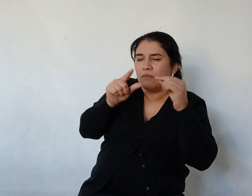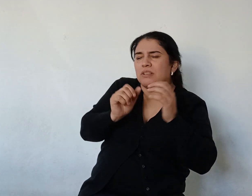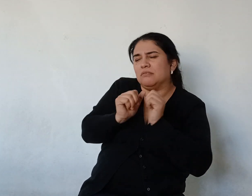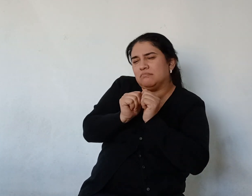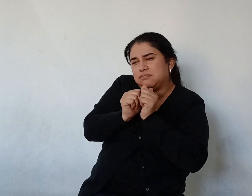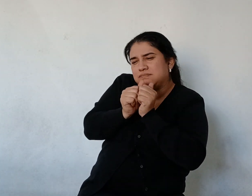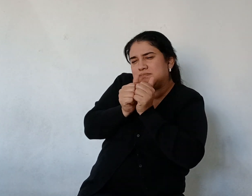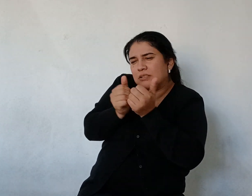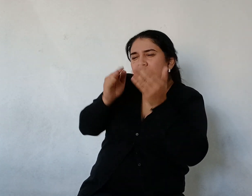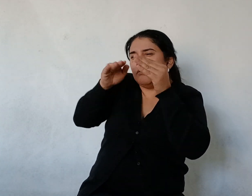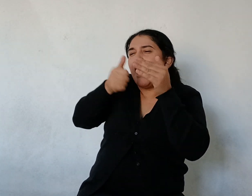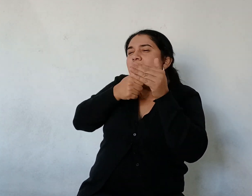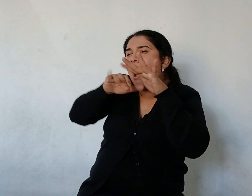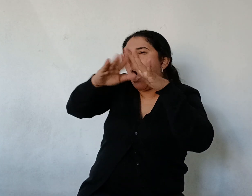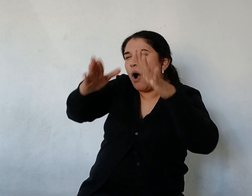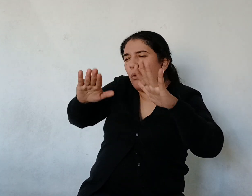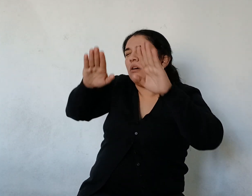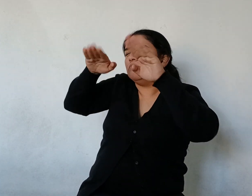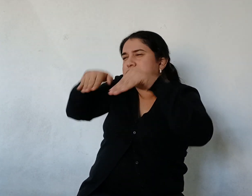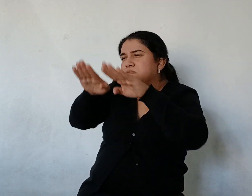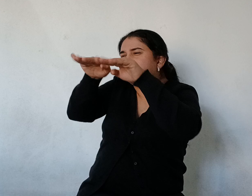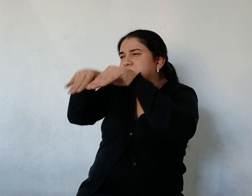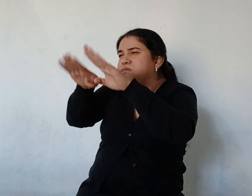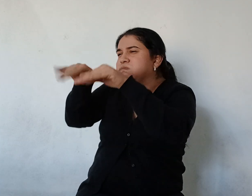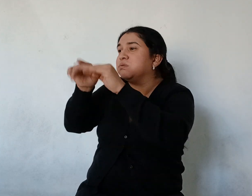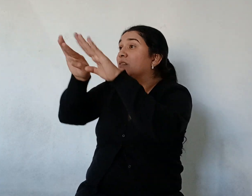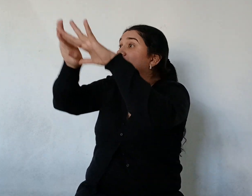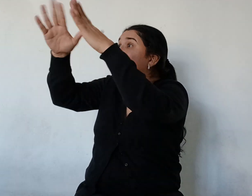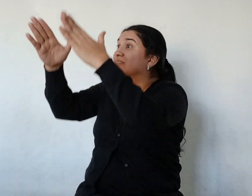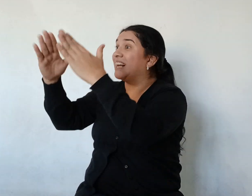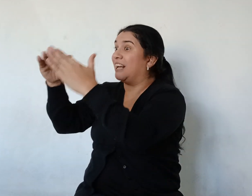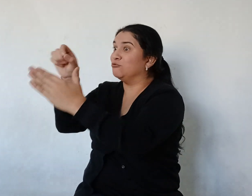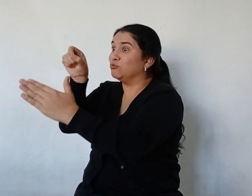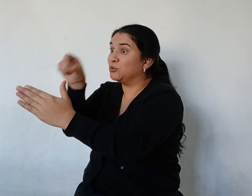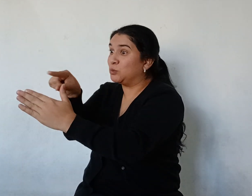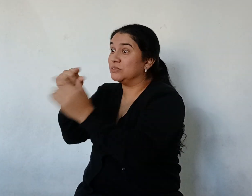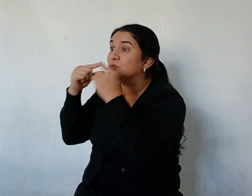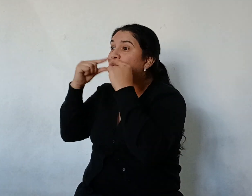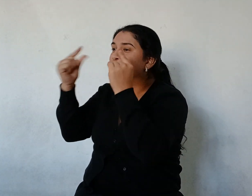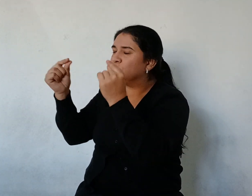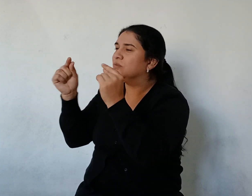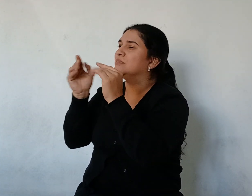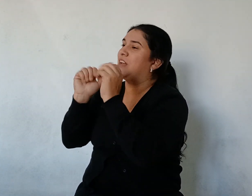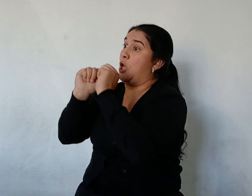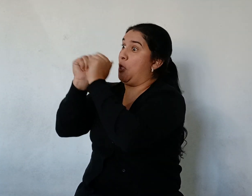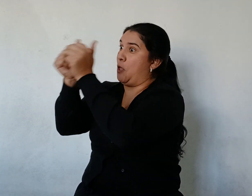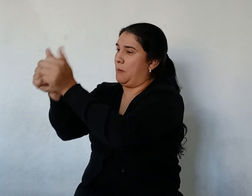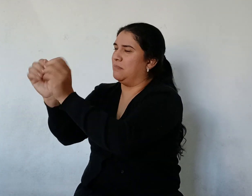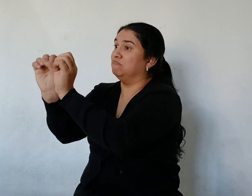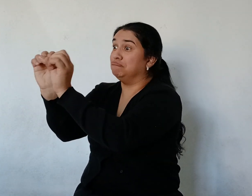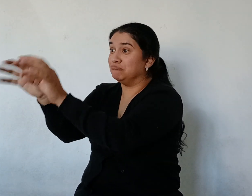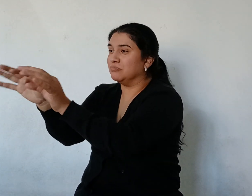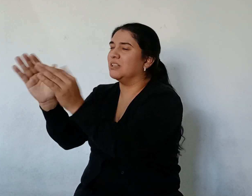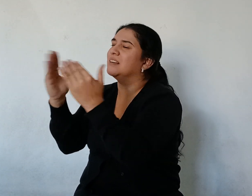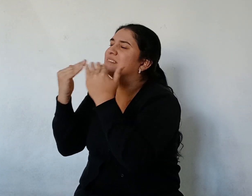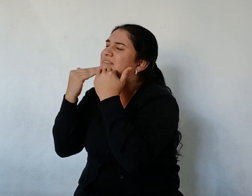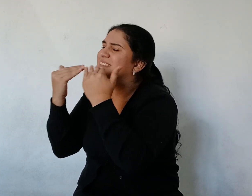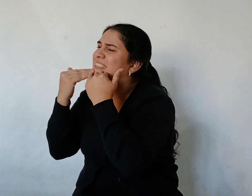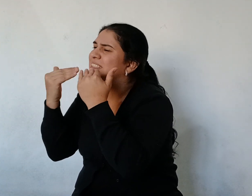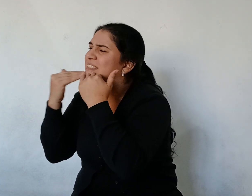Volvieron después A su paraje Los peces Volvieron también Los yacarés Vivieron y viven